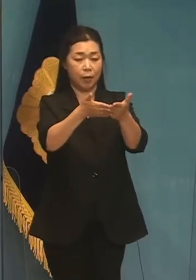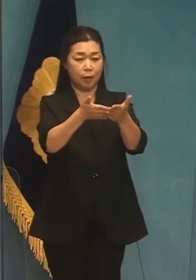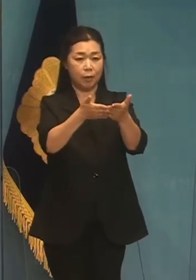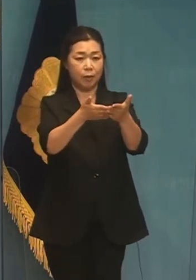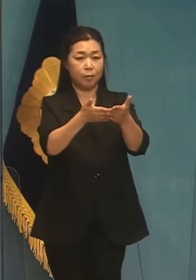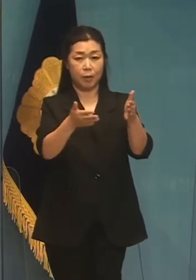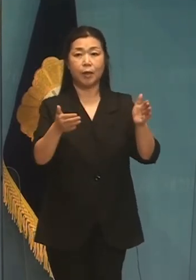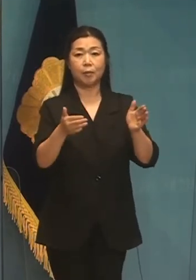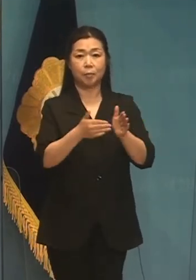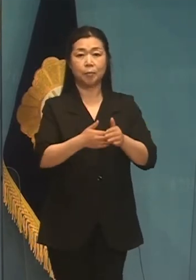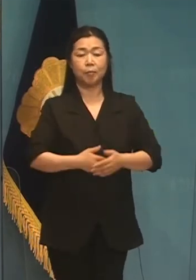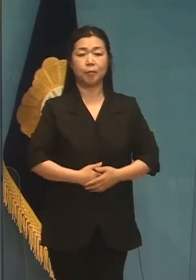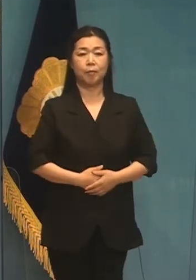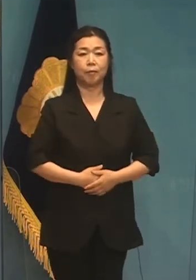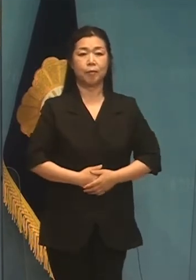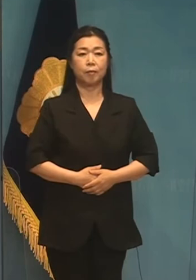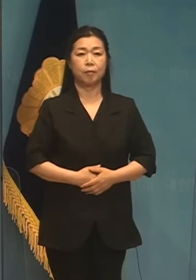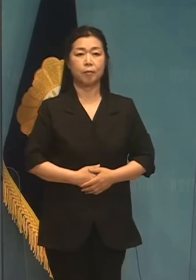드립니다.